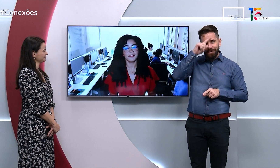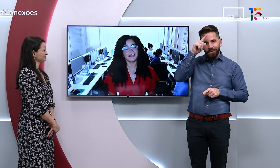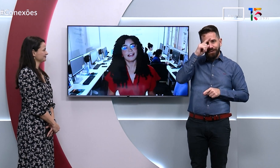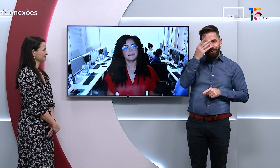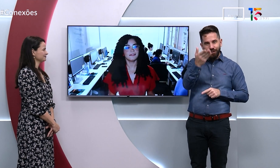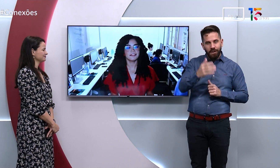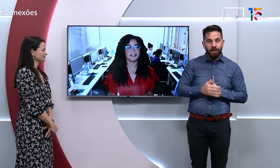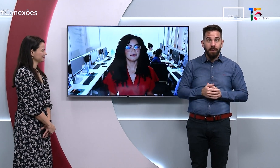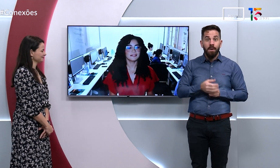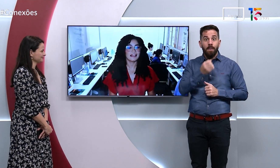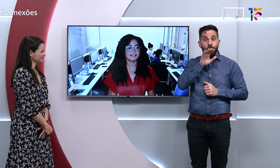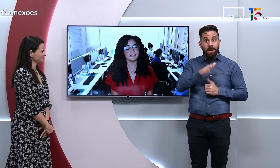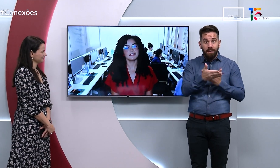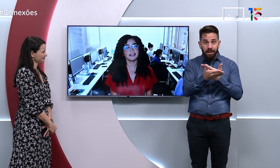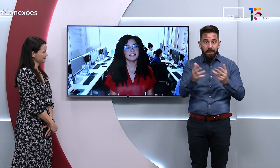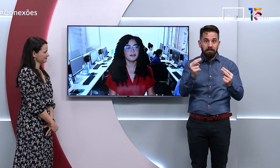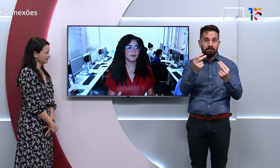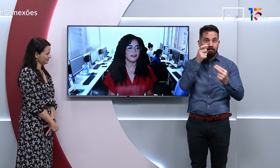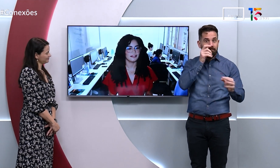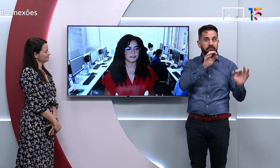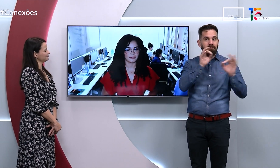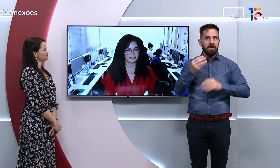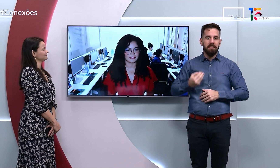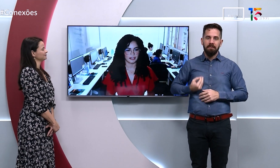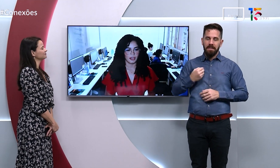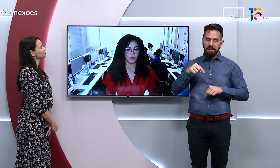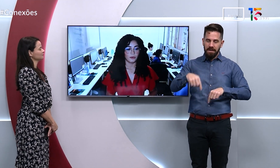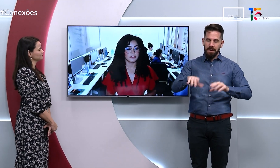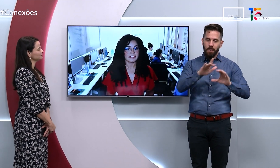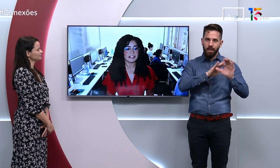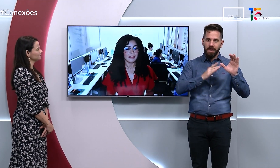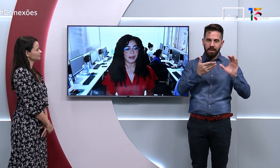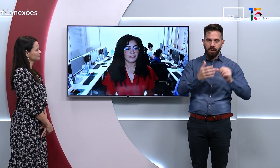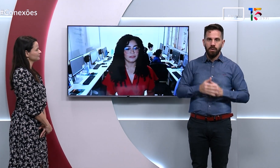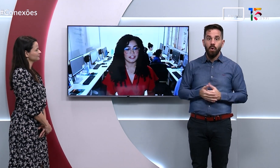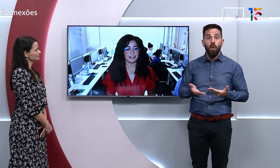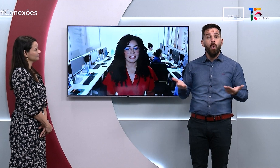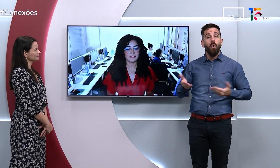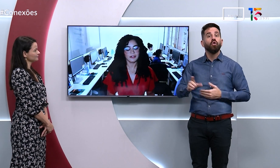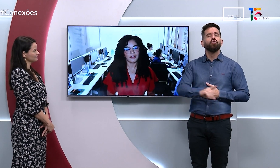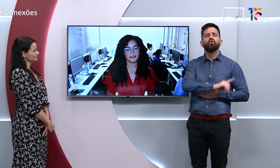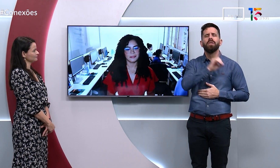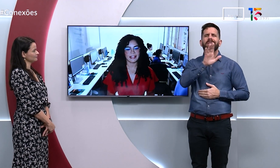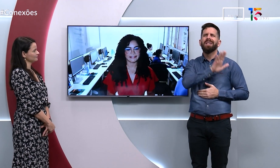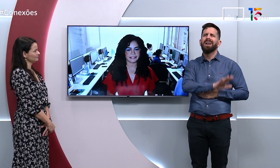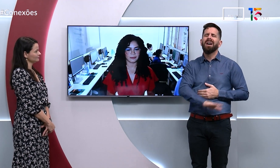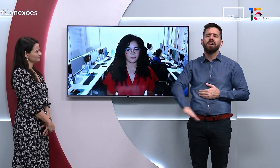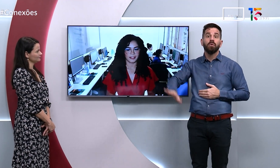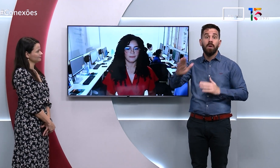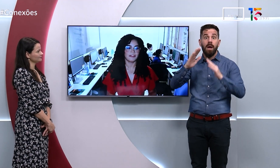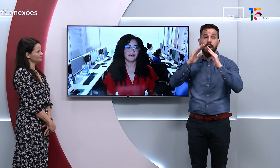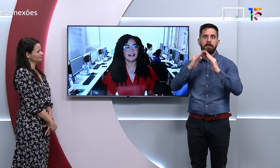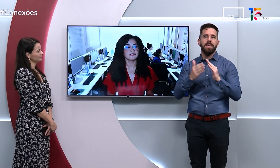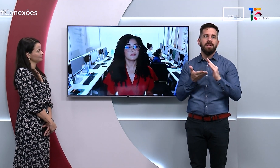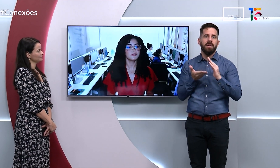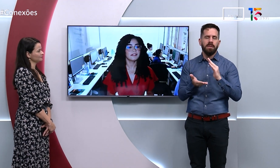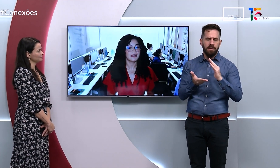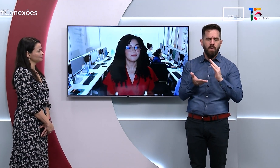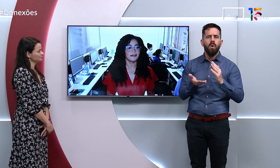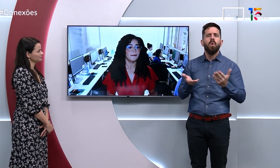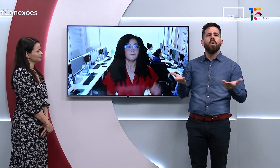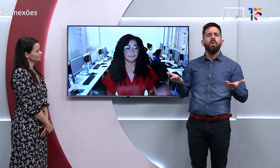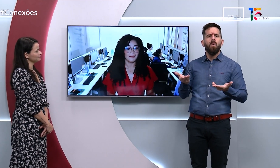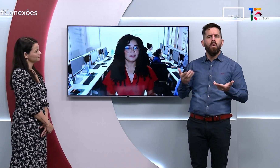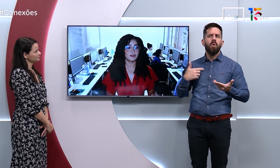E boa tarde para você que nos assiste aqui no Conexões. Hoje é celebrado o Dia Nacional da Habitação. Para falar sobre